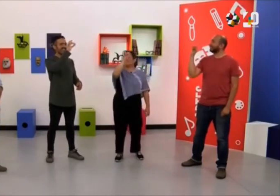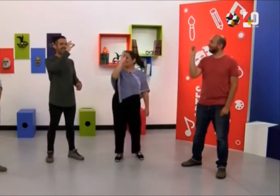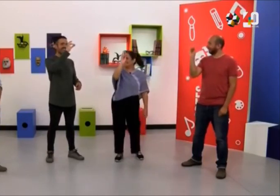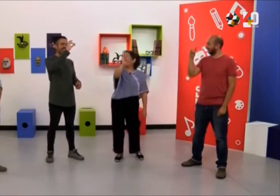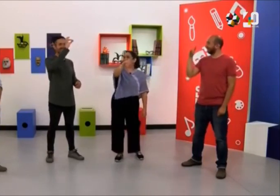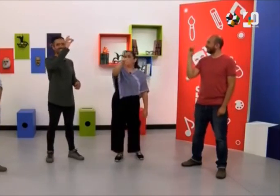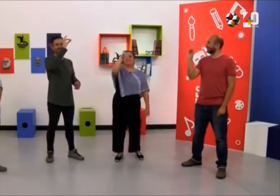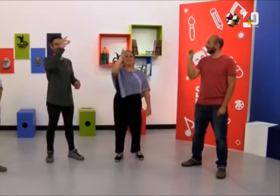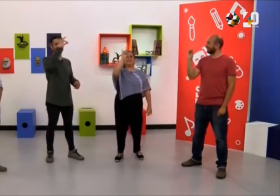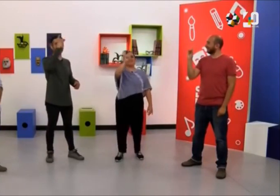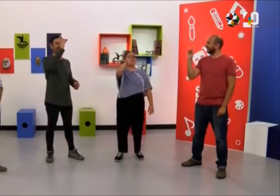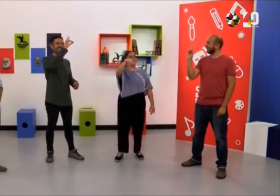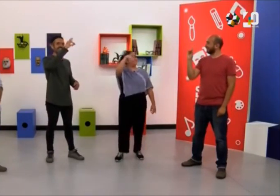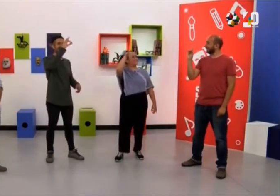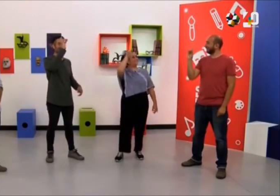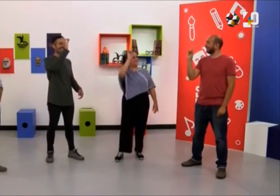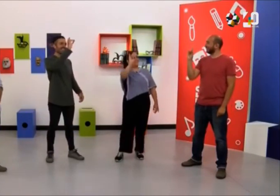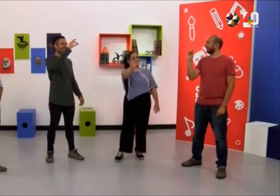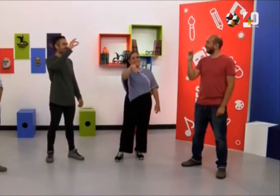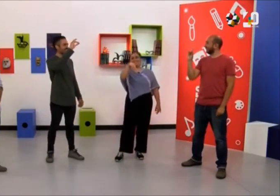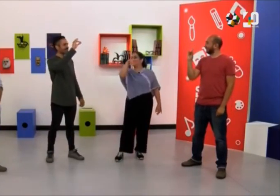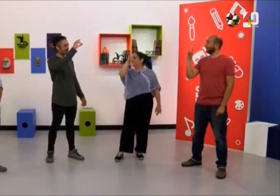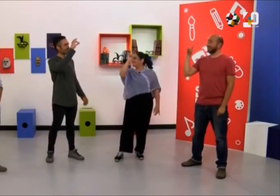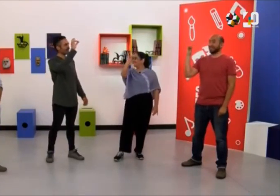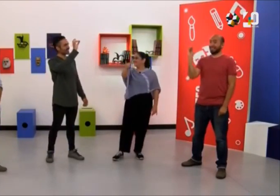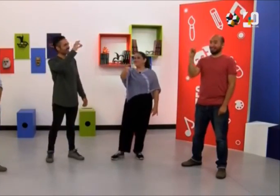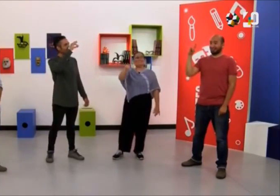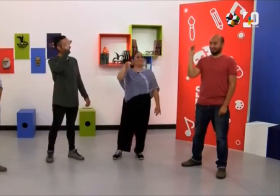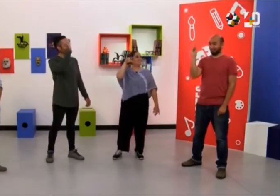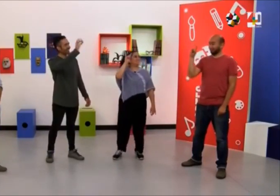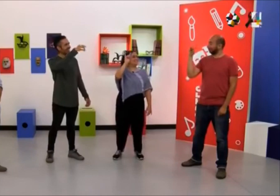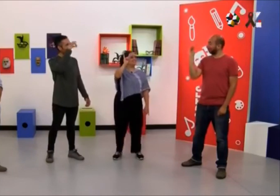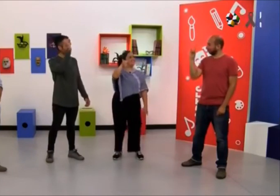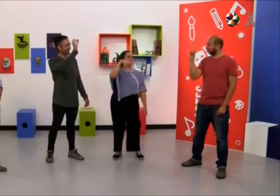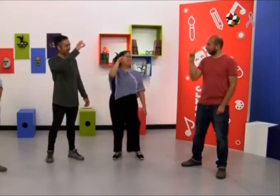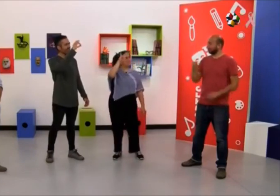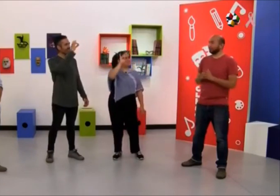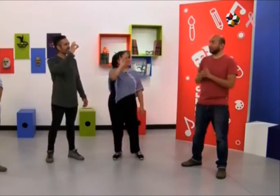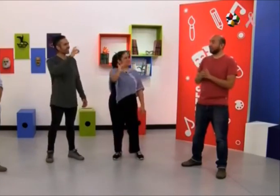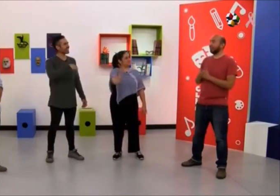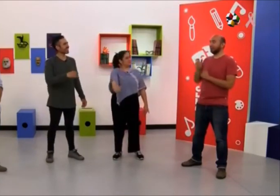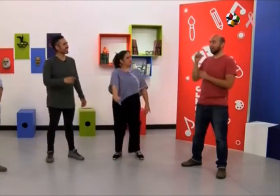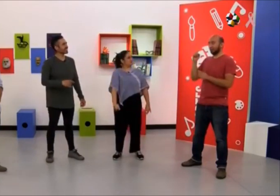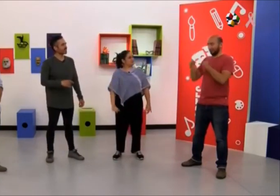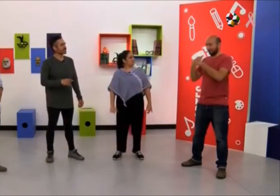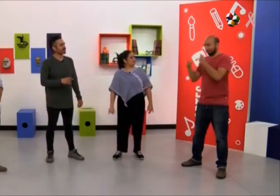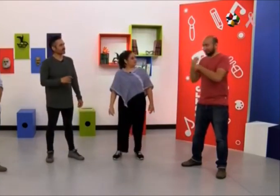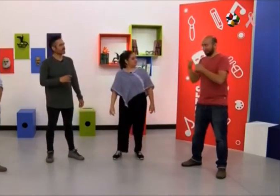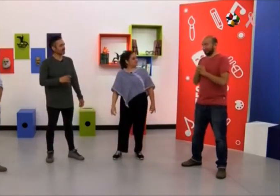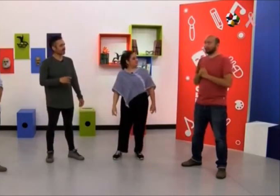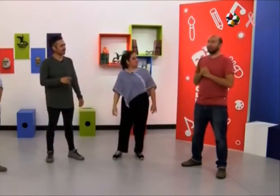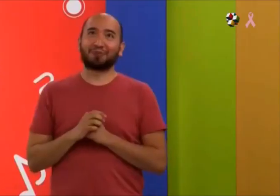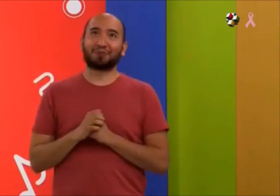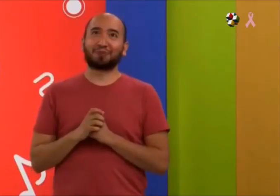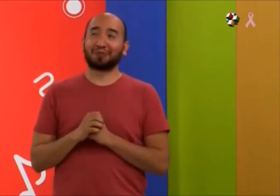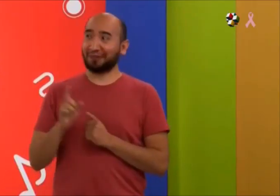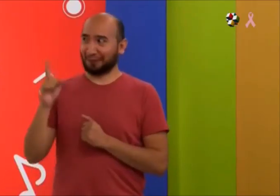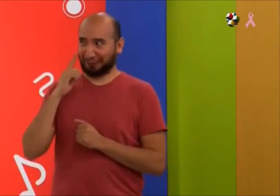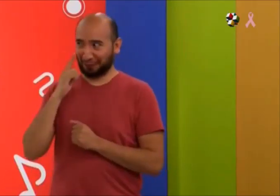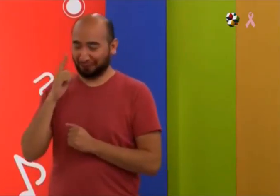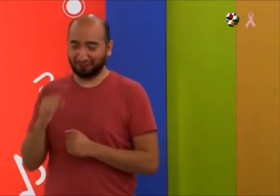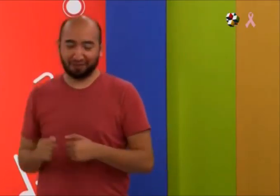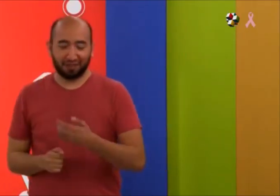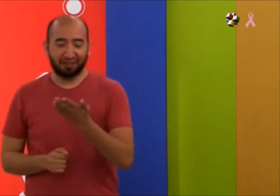Jirafa. Ah, sí, sí la atiné, sí la atiné. Esa sí me la sé. Ajá. Ok. Vamos con otra.